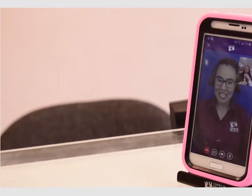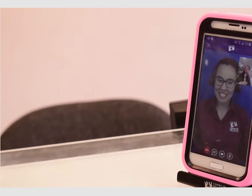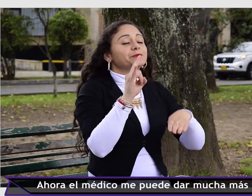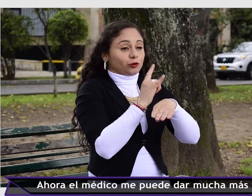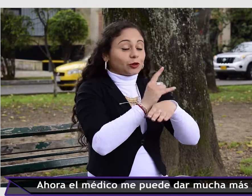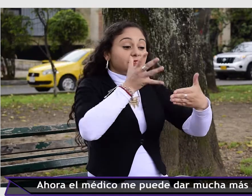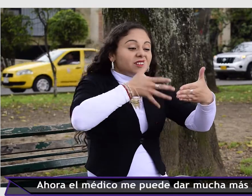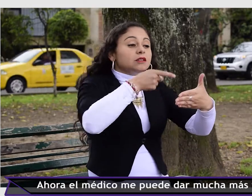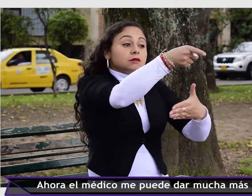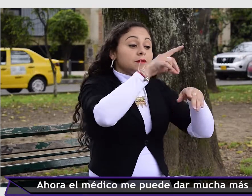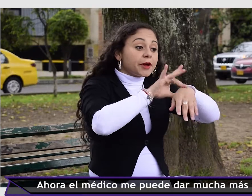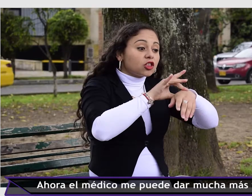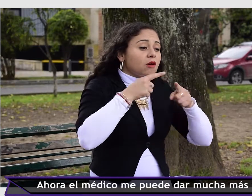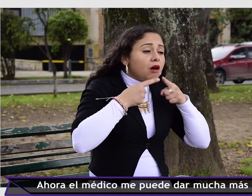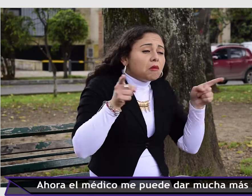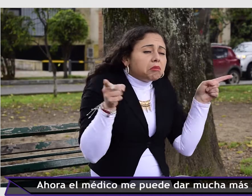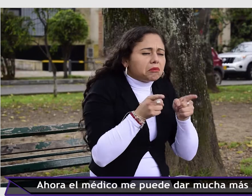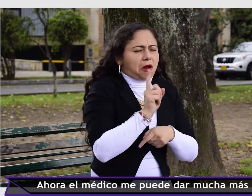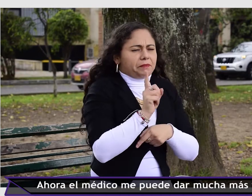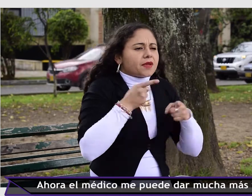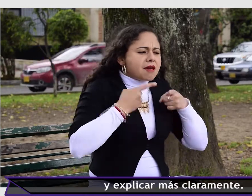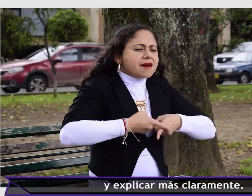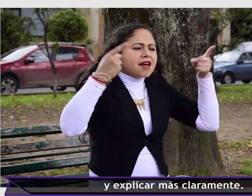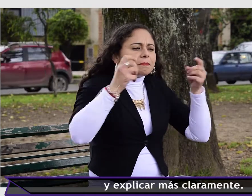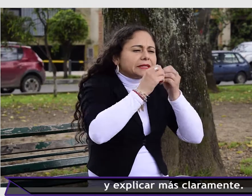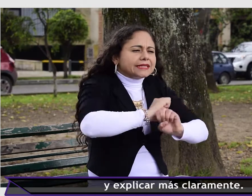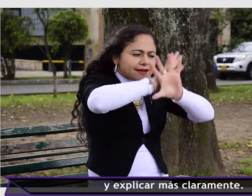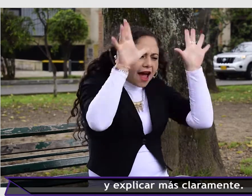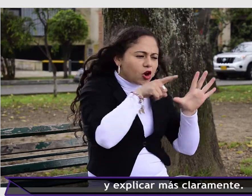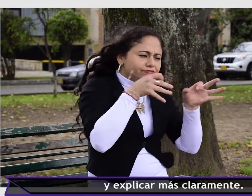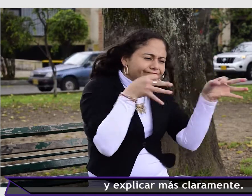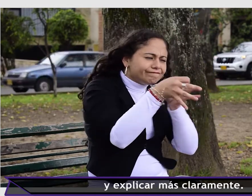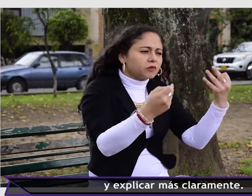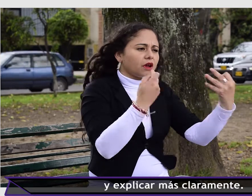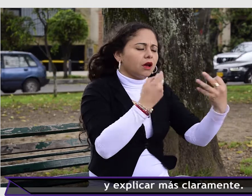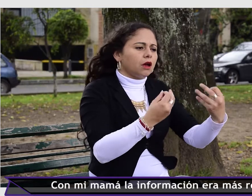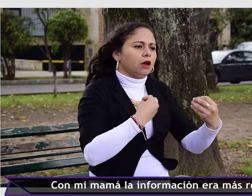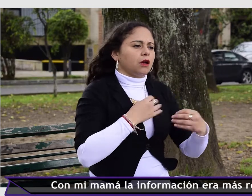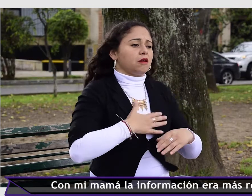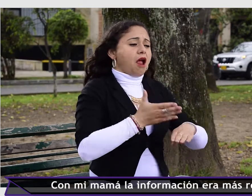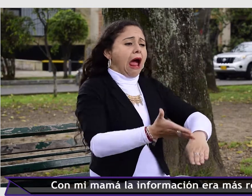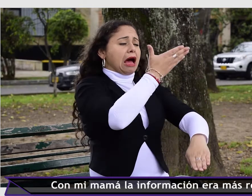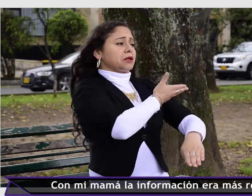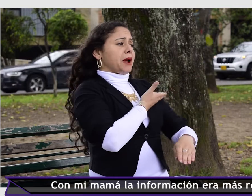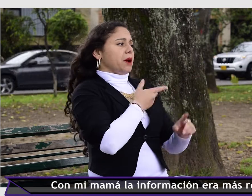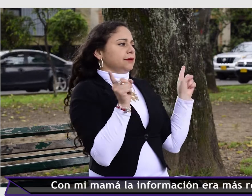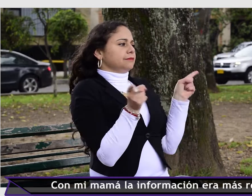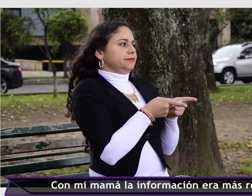Ahora el médico me puede dar mucha más información y explicar más claramente. Con mi mamá la información era más resumida.